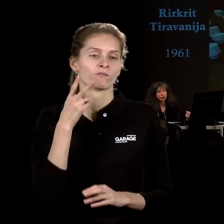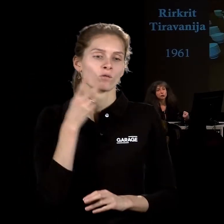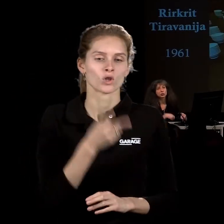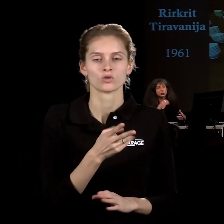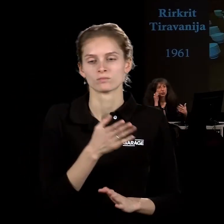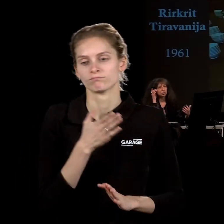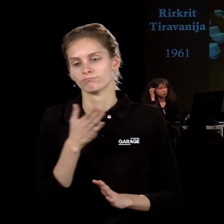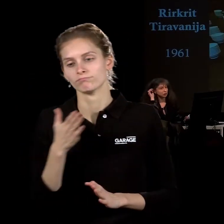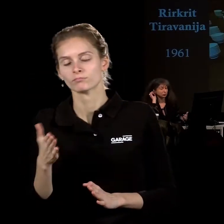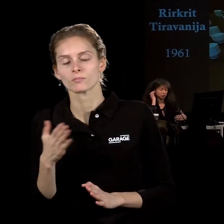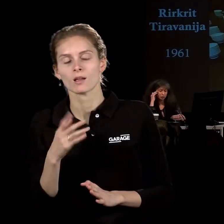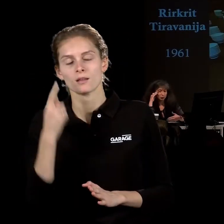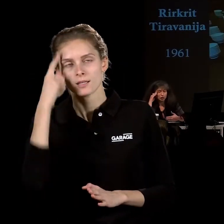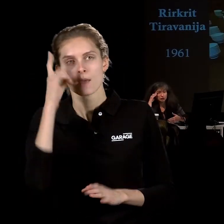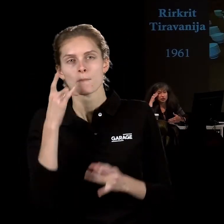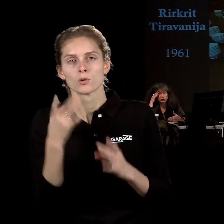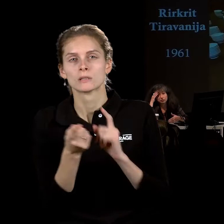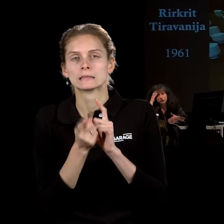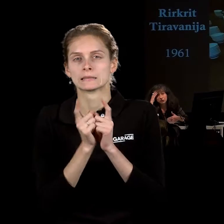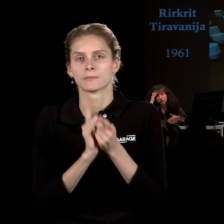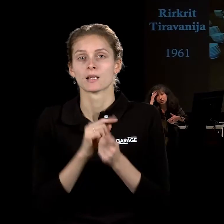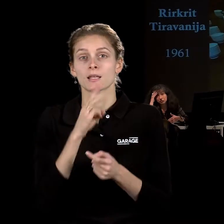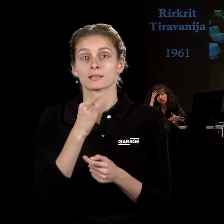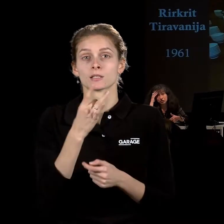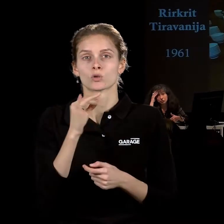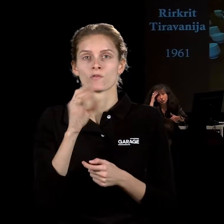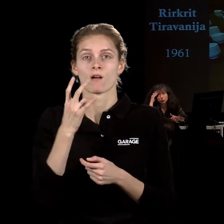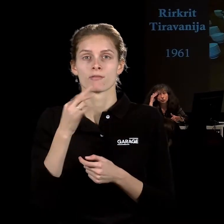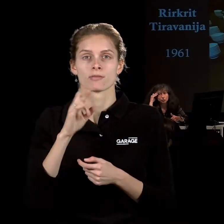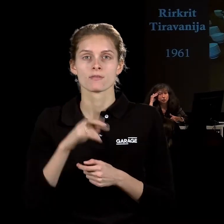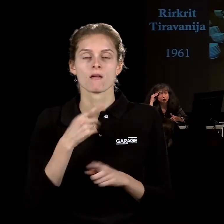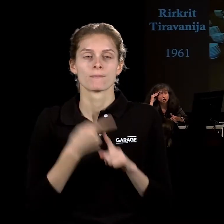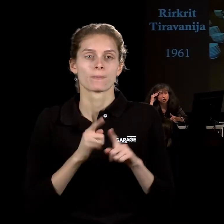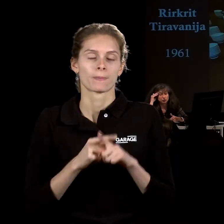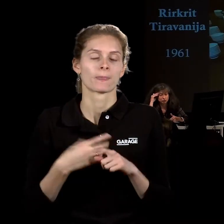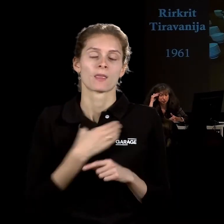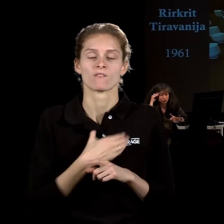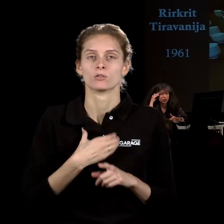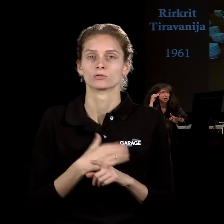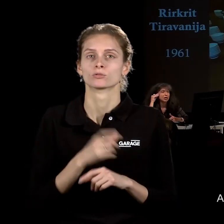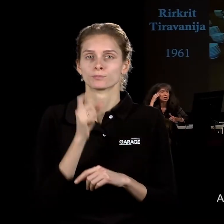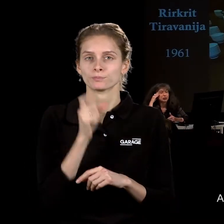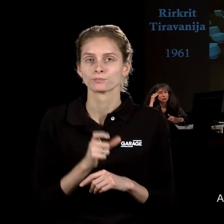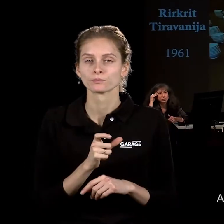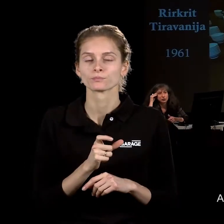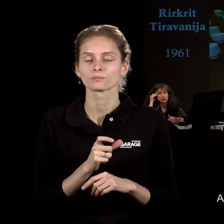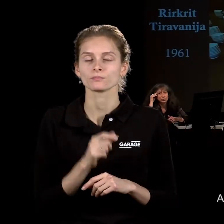идея изменить что-то, она возможна. И церавание оказывается для него ключевой фигурой этой истории.